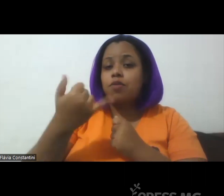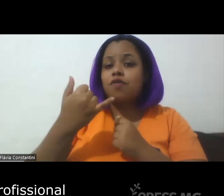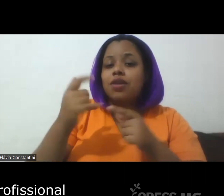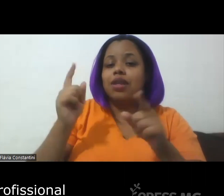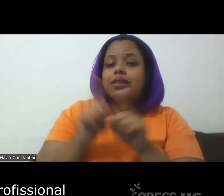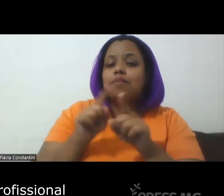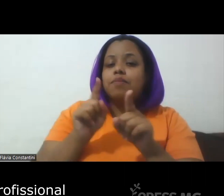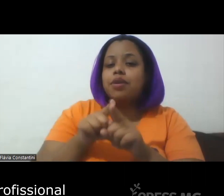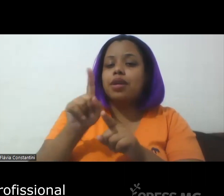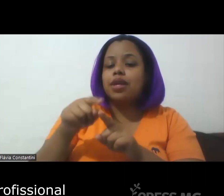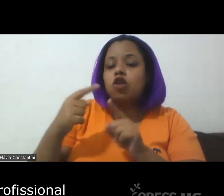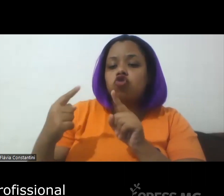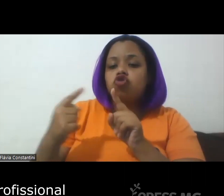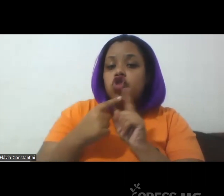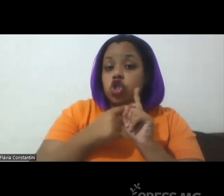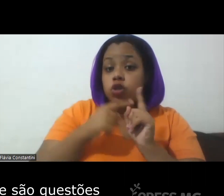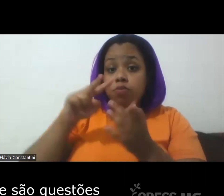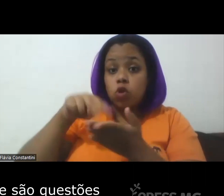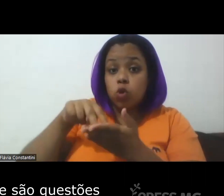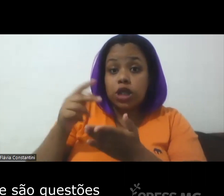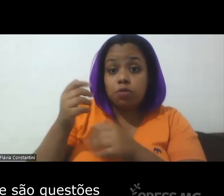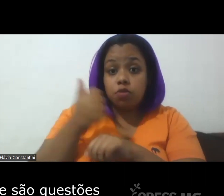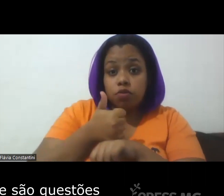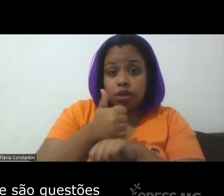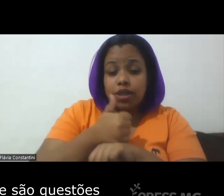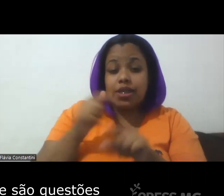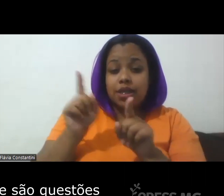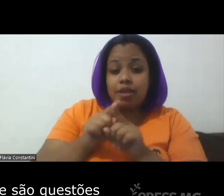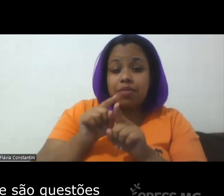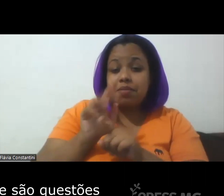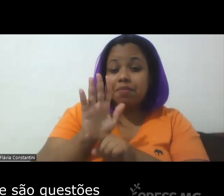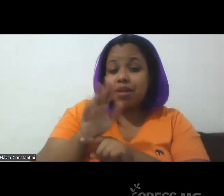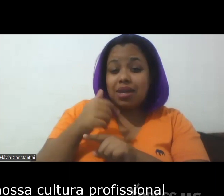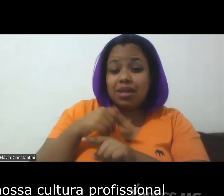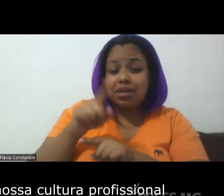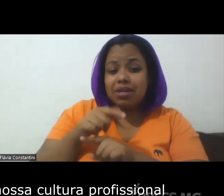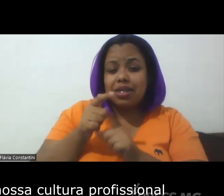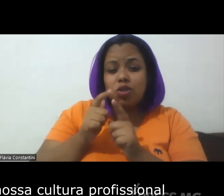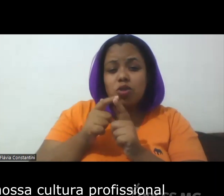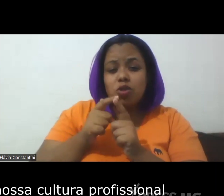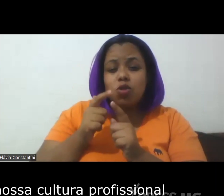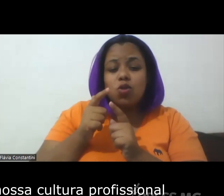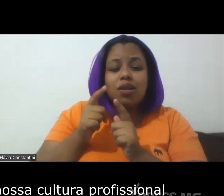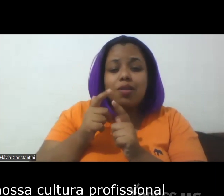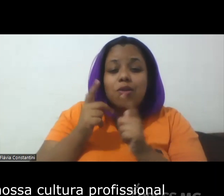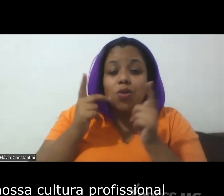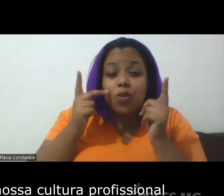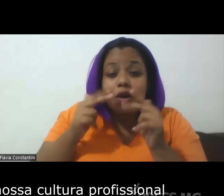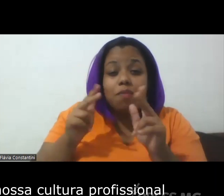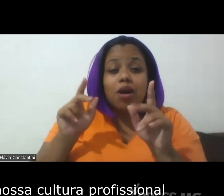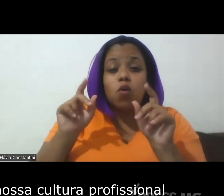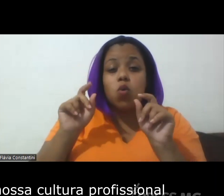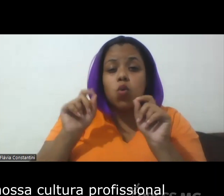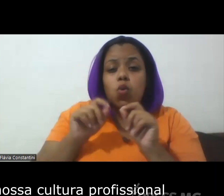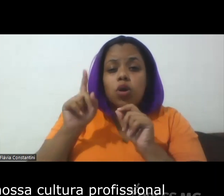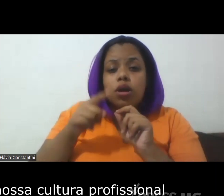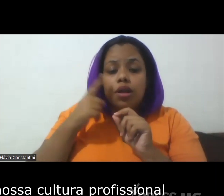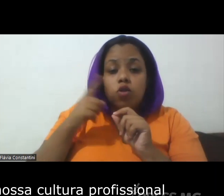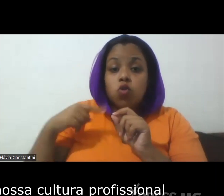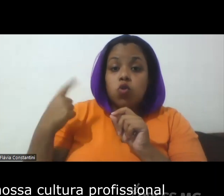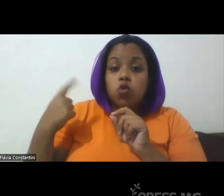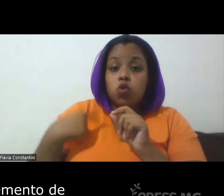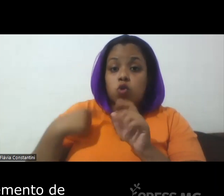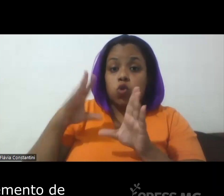atuação profissional mas geralmente são questões né que reiteram dentro da nossa cultura